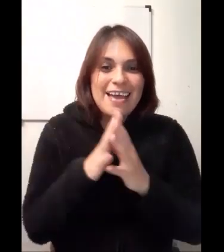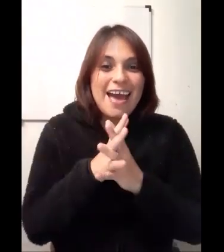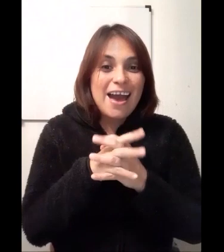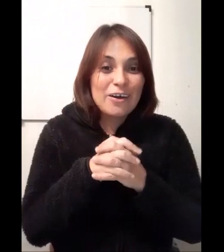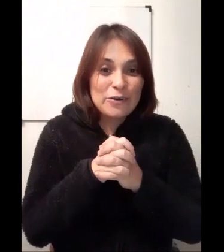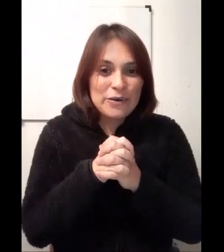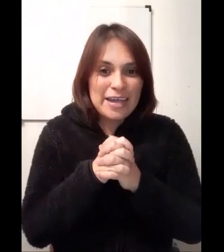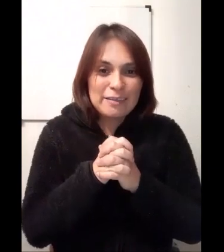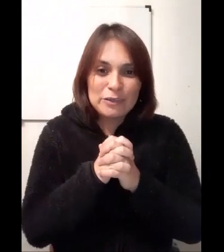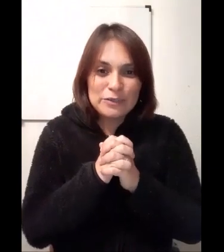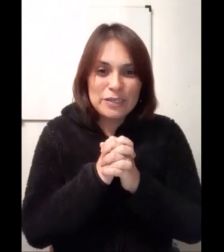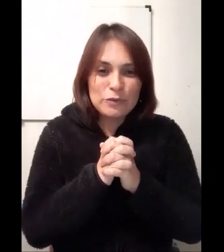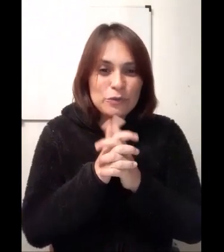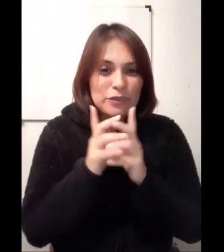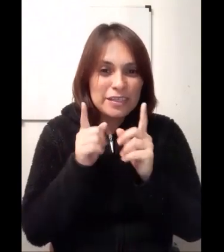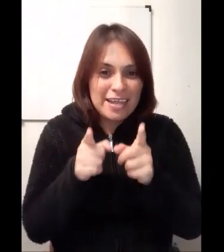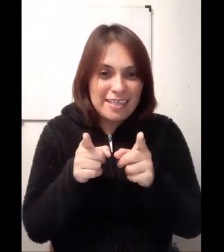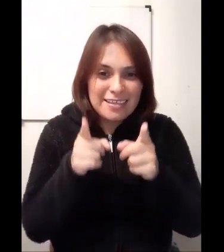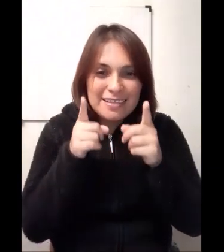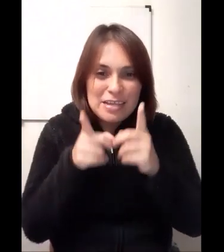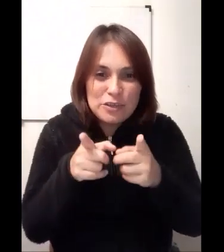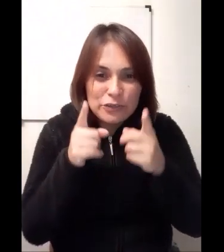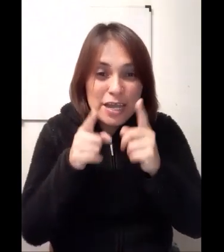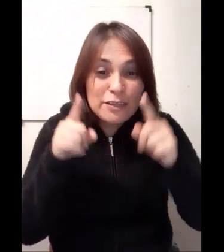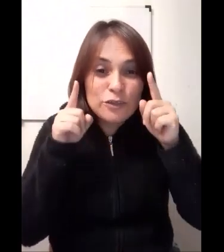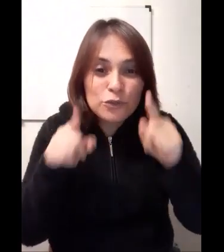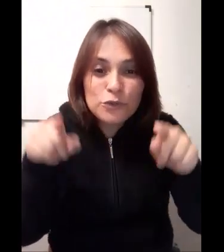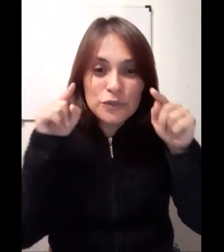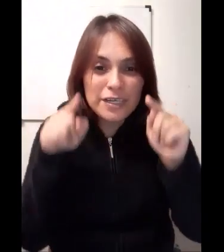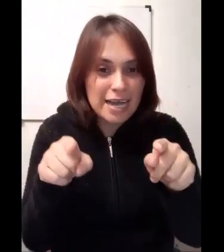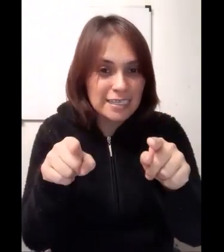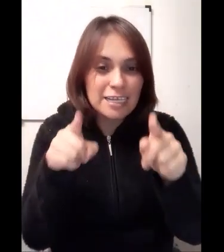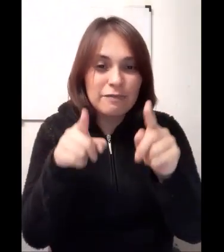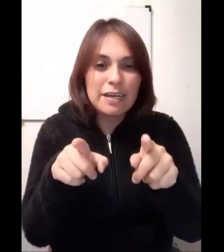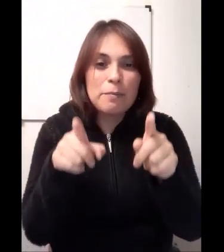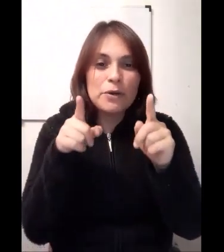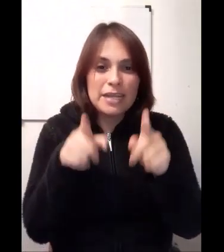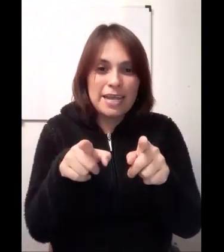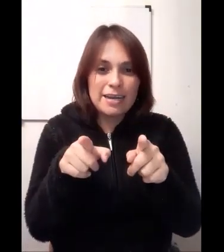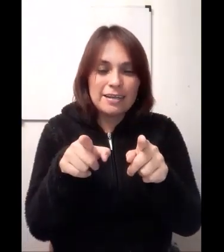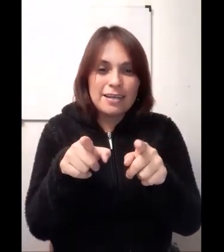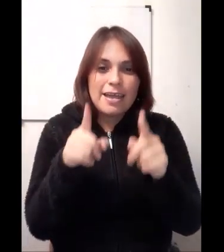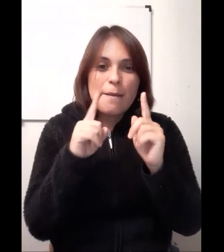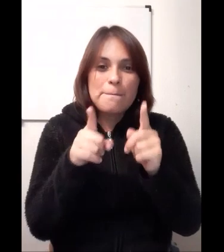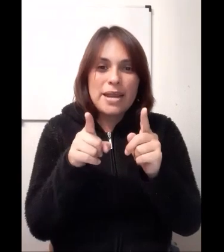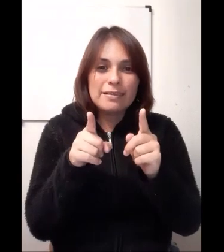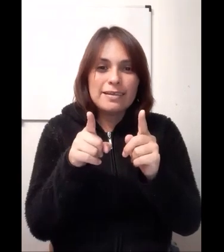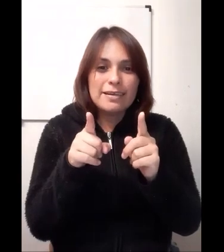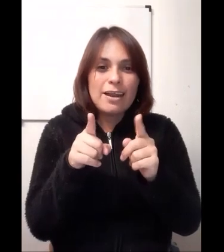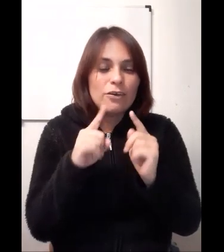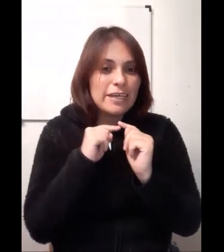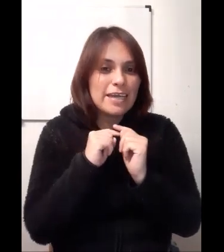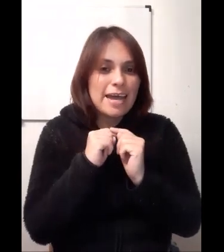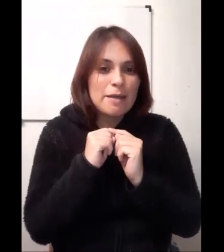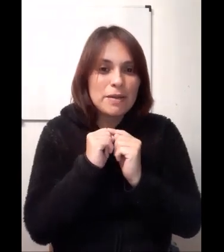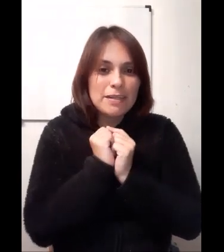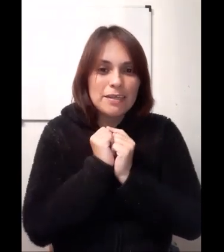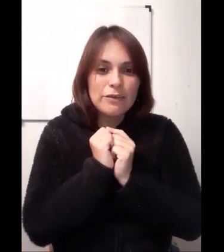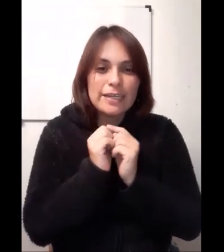Ahora entonces ustedes niños en sus casas Van a poner en práctica lo que han aprendido en